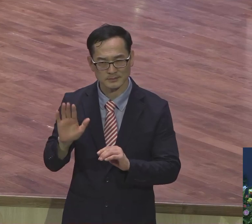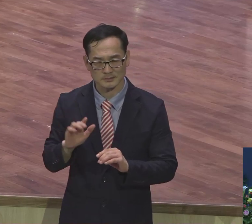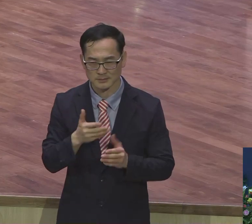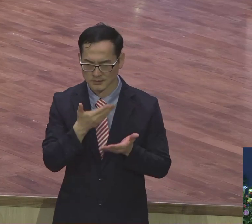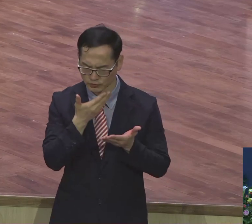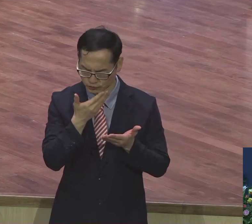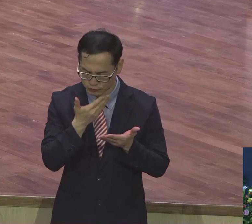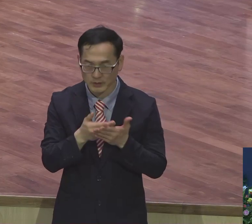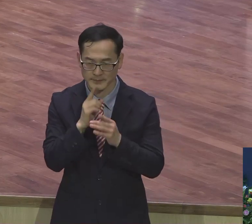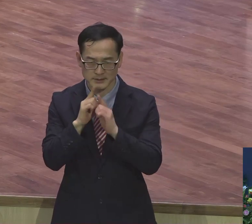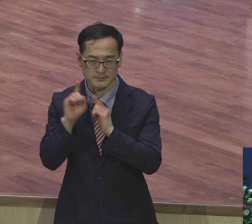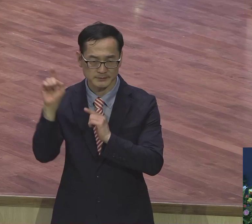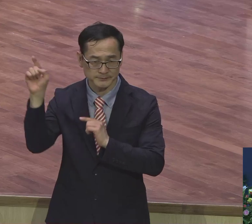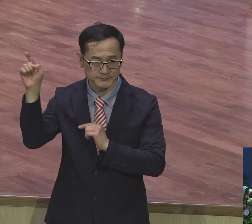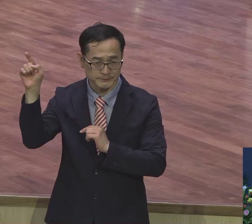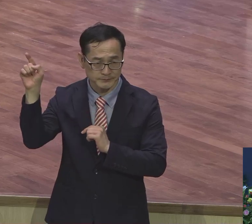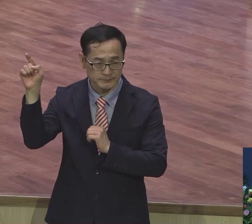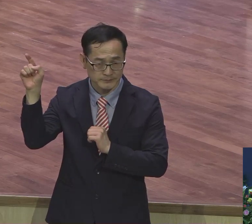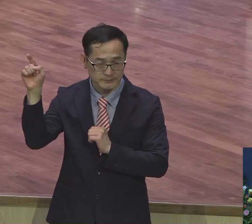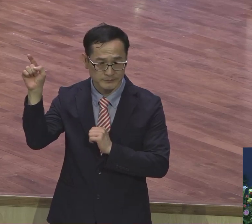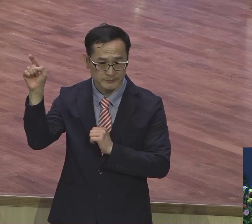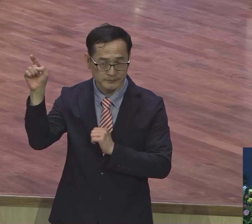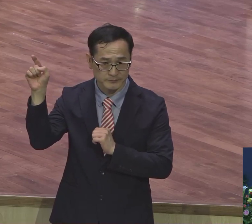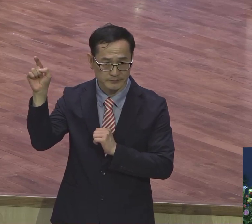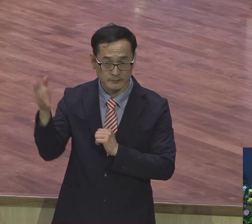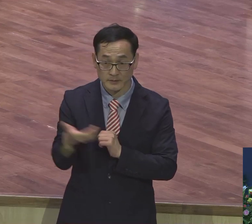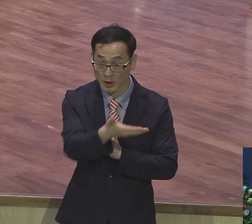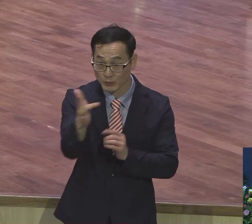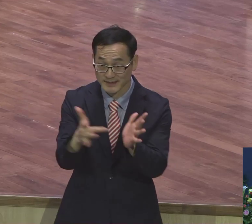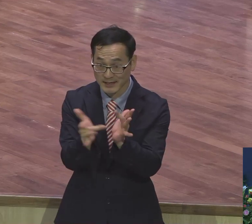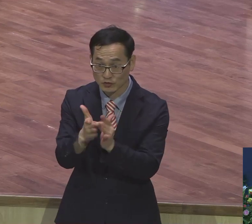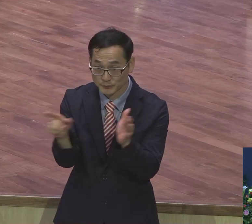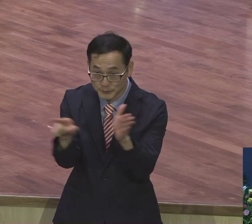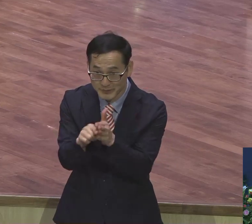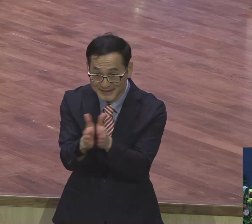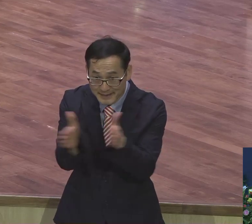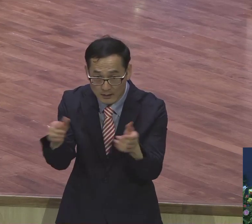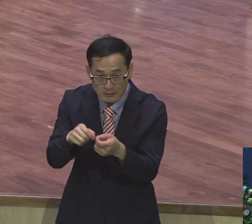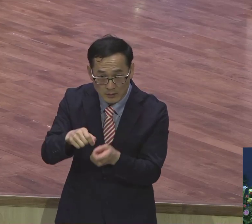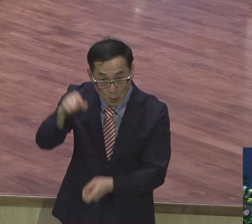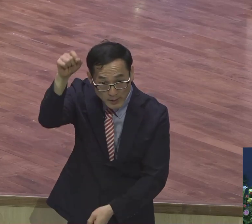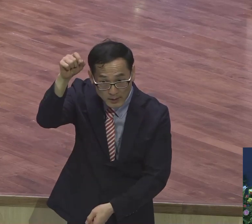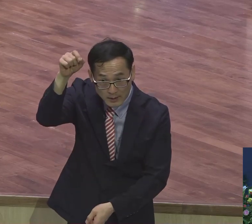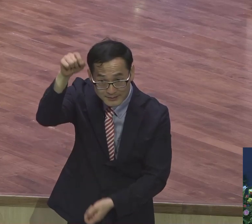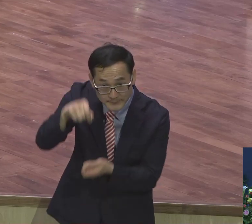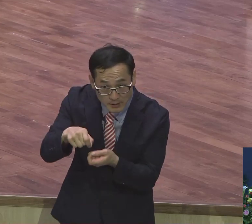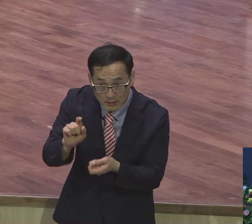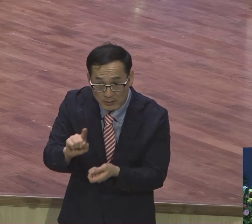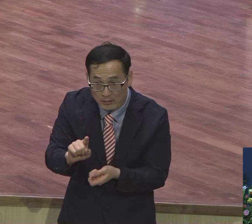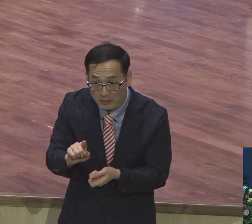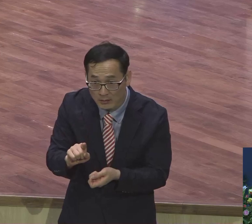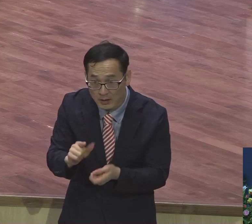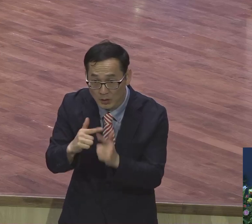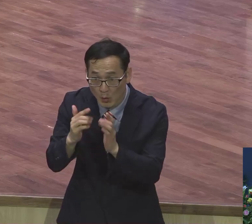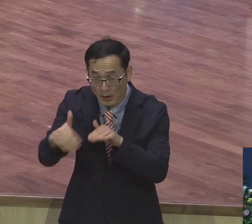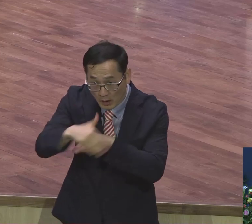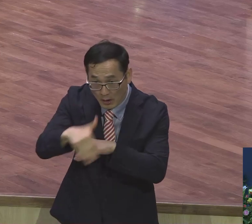여러분 예수 얼마나 믿었어요? 걔 얼마나 다니시냐고요.